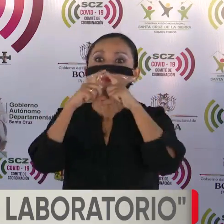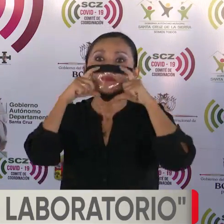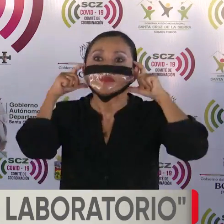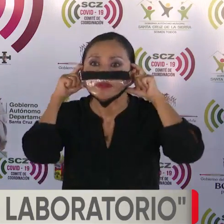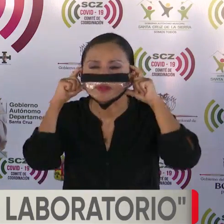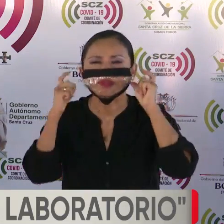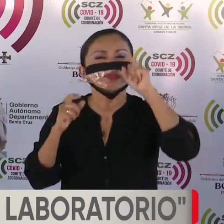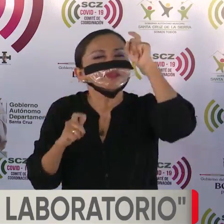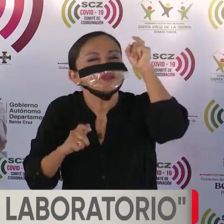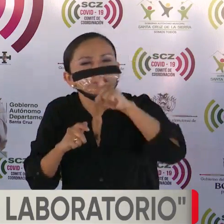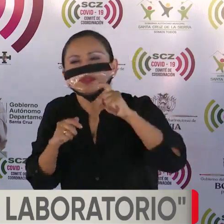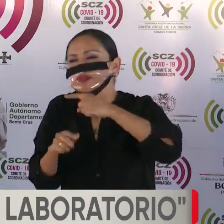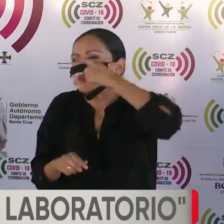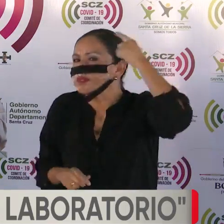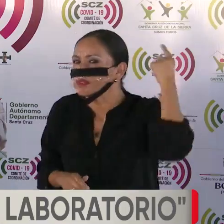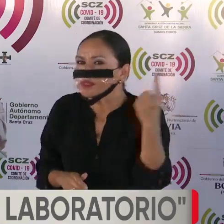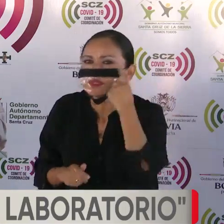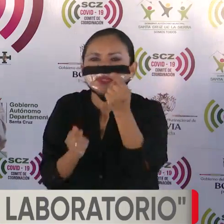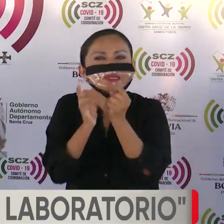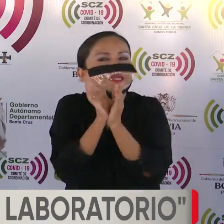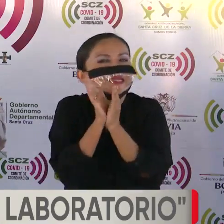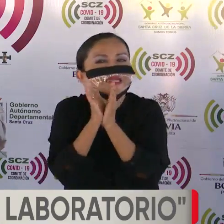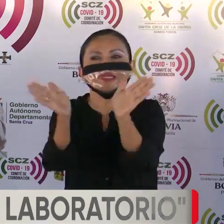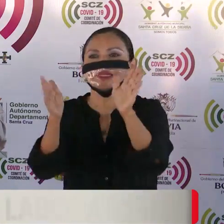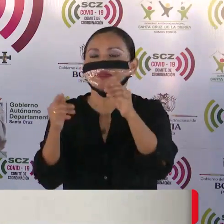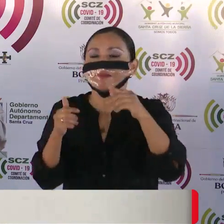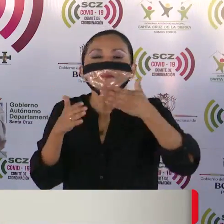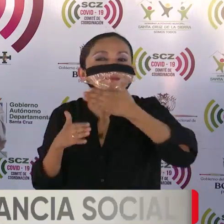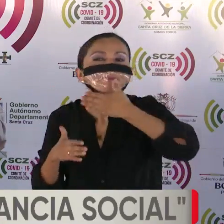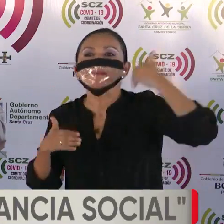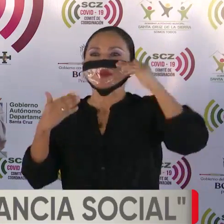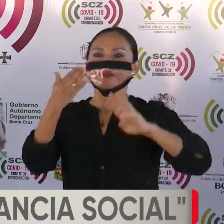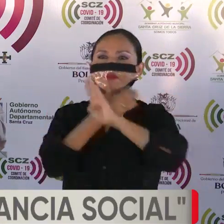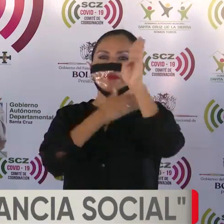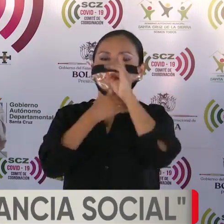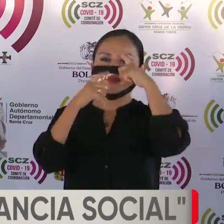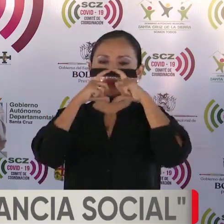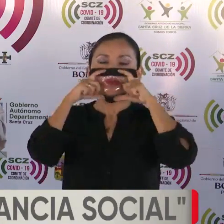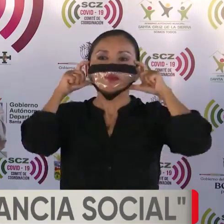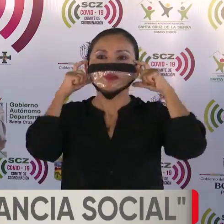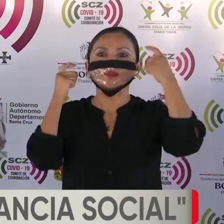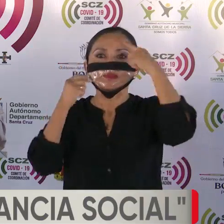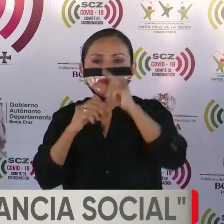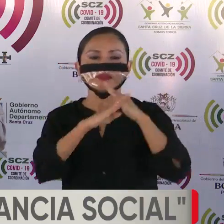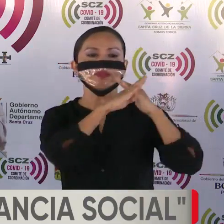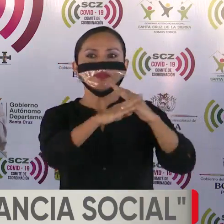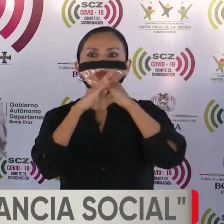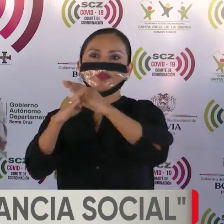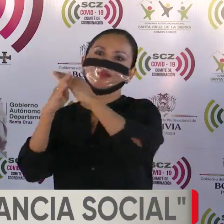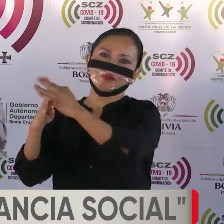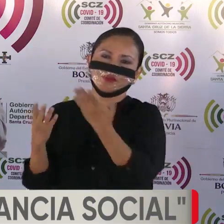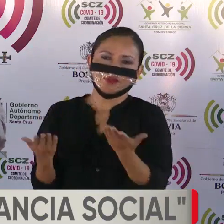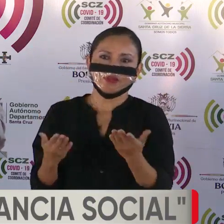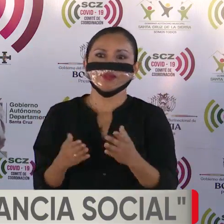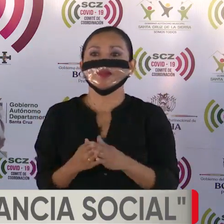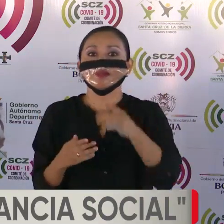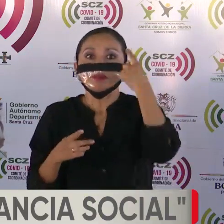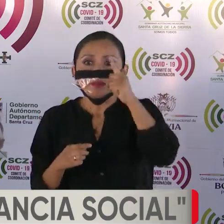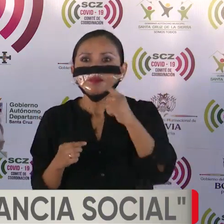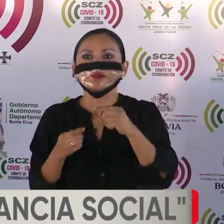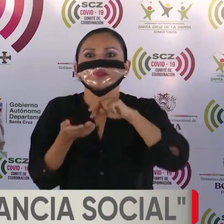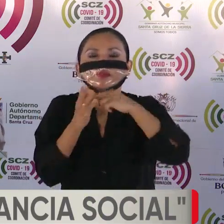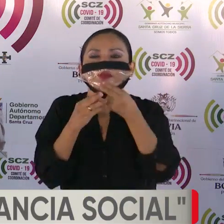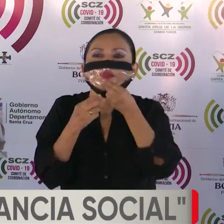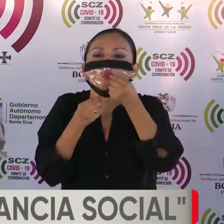generalización del barbijo es el mejor protector ante un contagio que se produce fundamentalmente por la